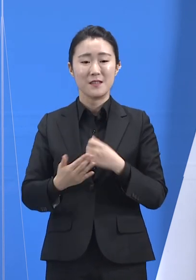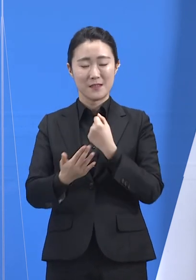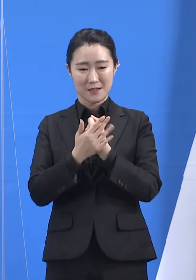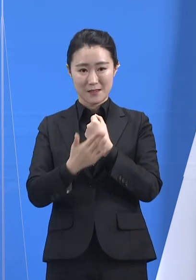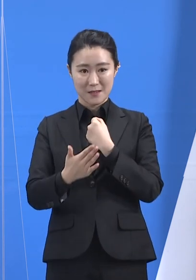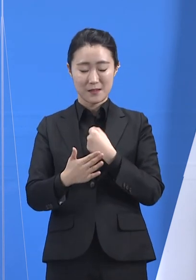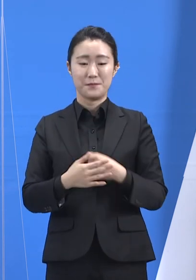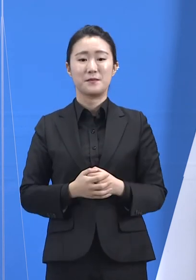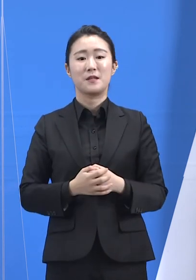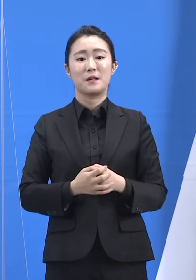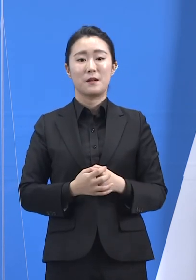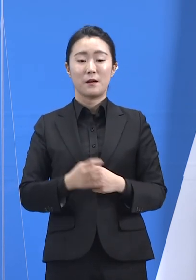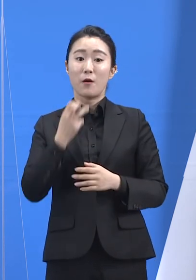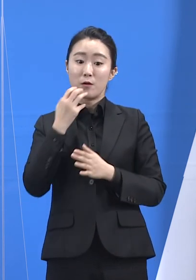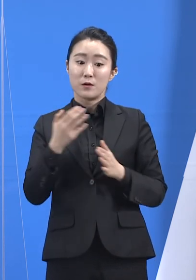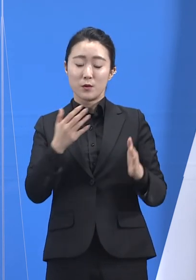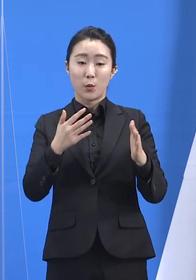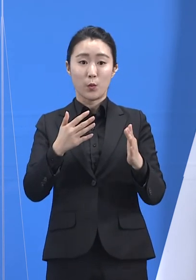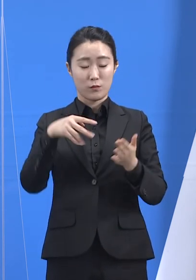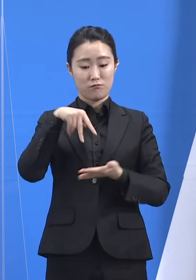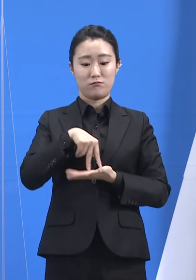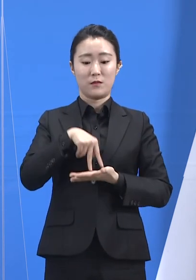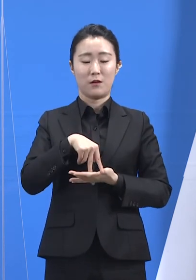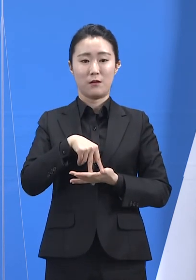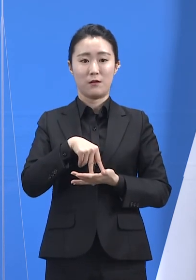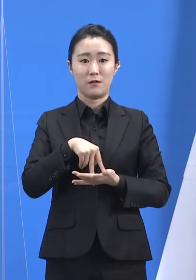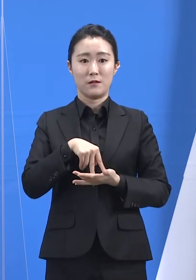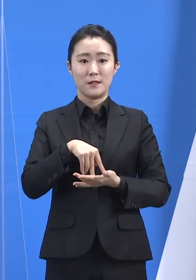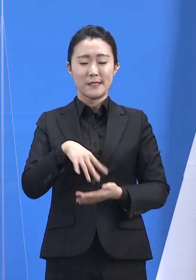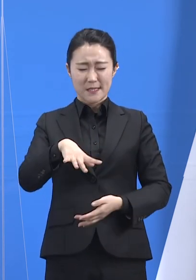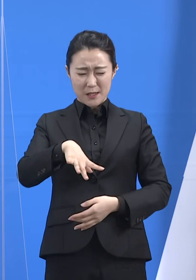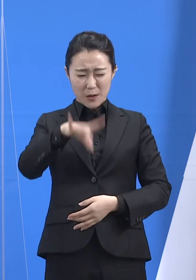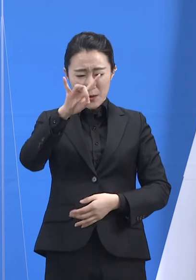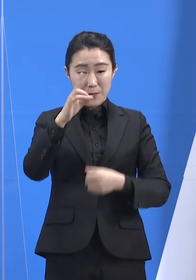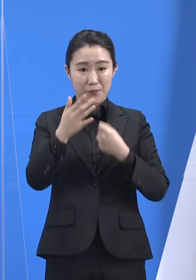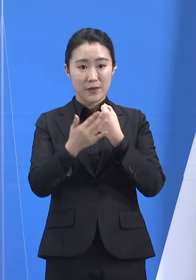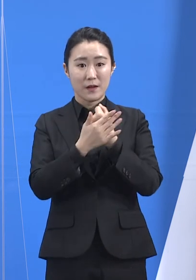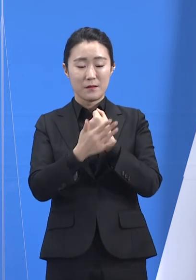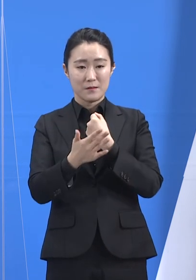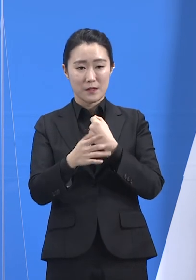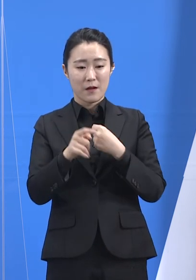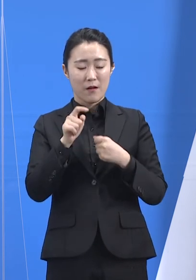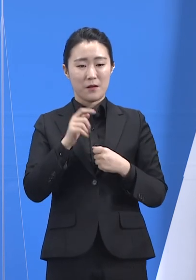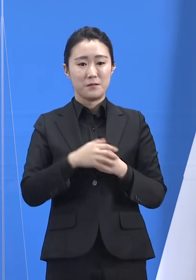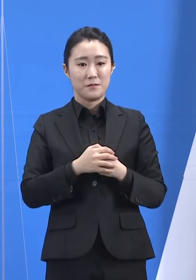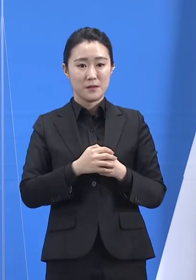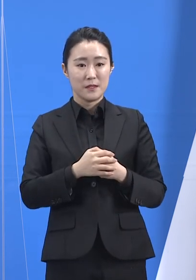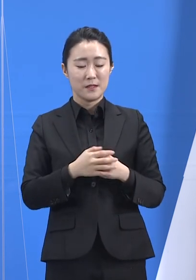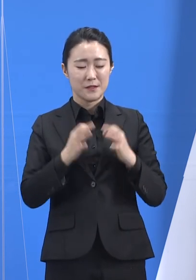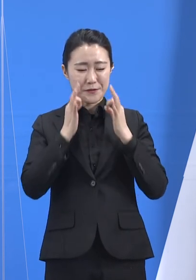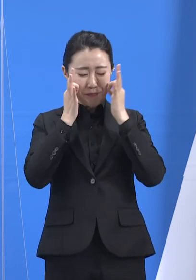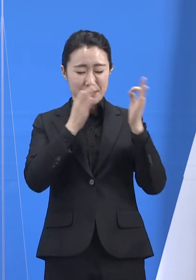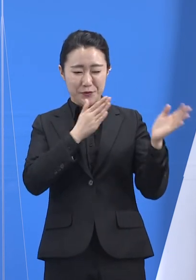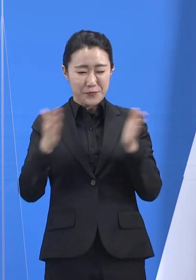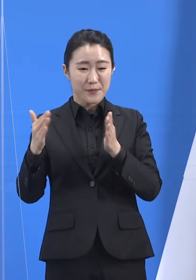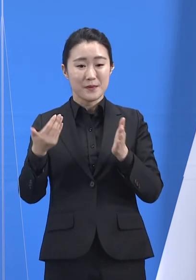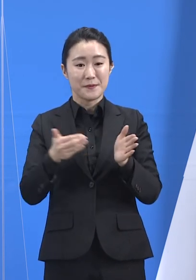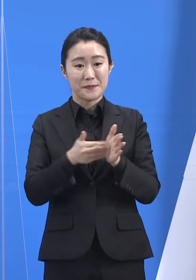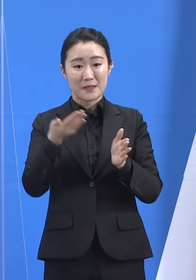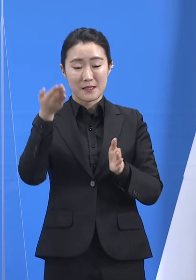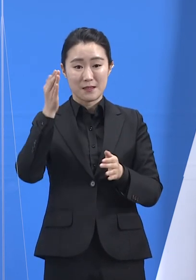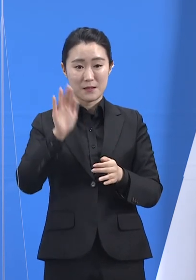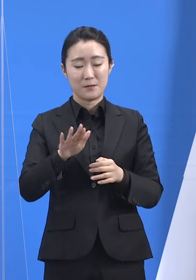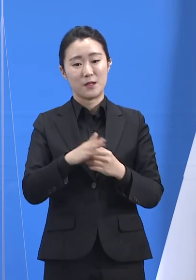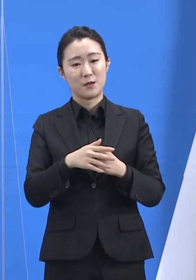시작하는 일이니 아무리 성실히 준비했어도 시행착오를 겪는 일은 불가피합니다. 따라서 철저한 사전